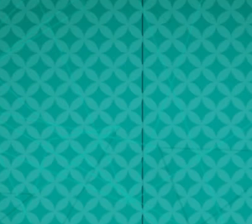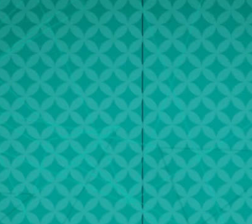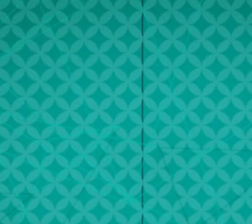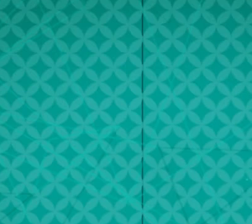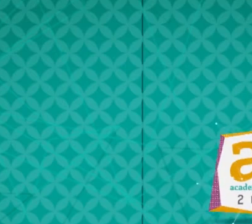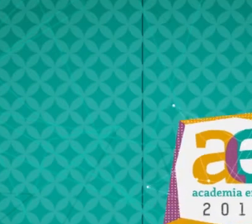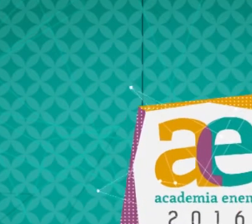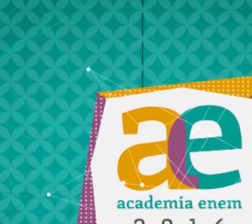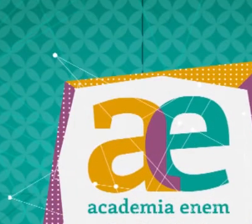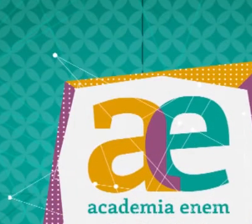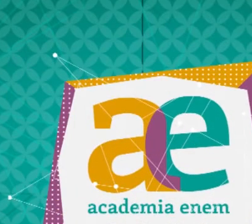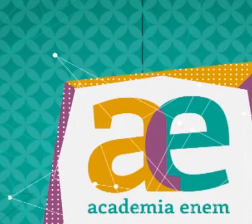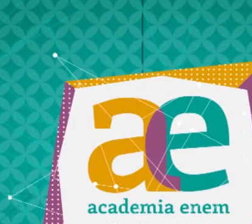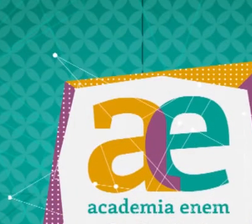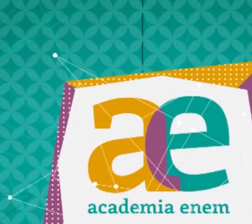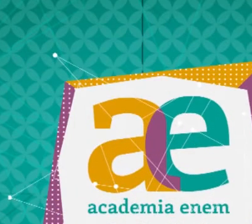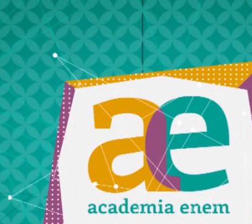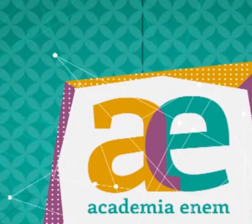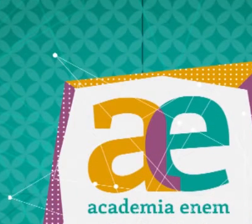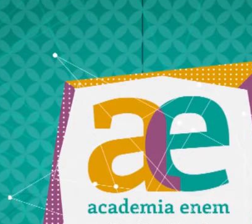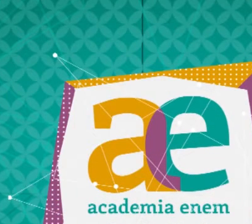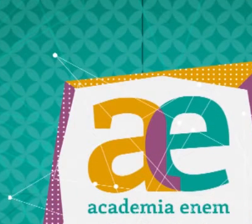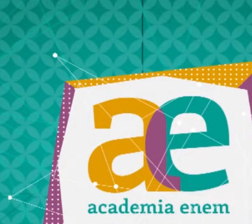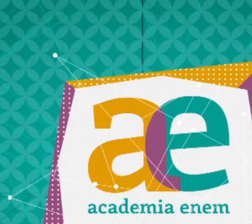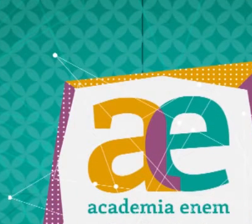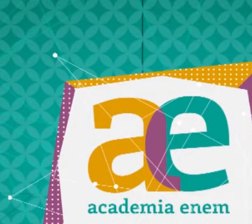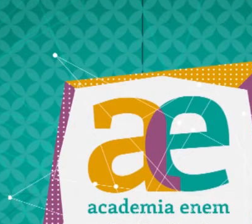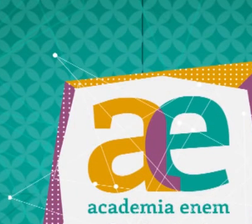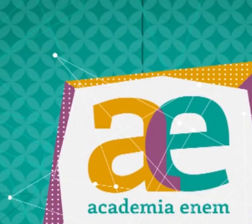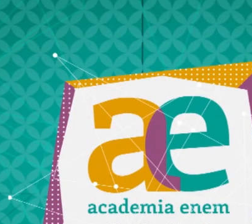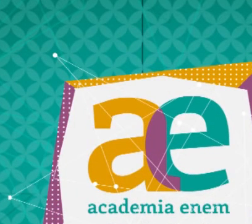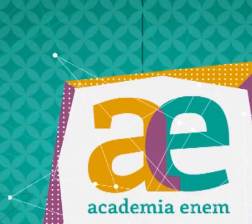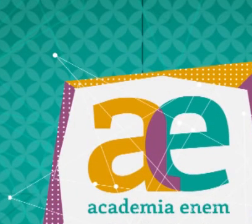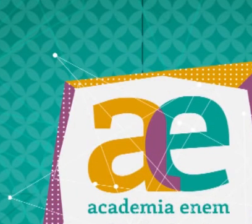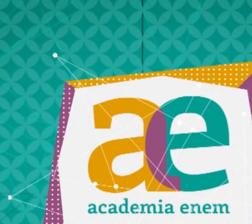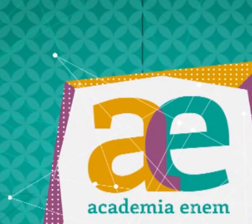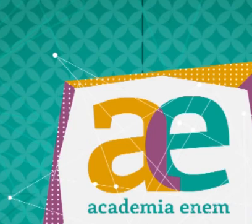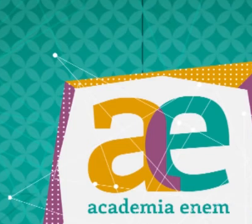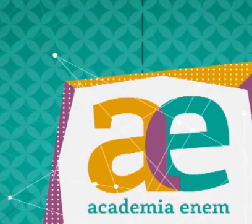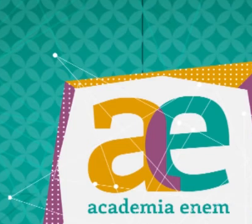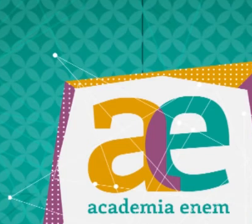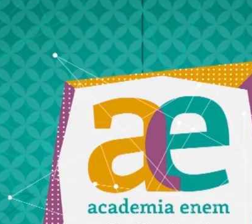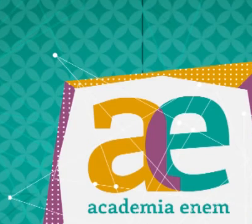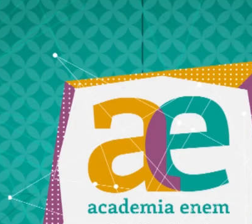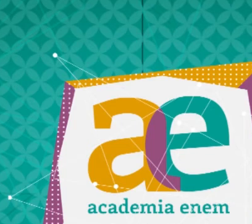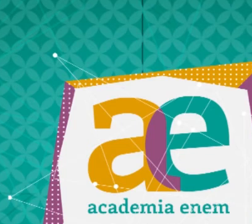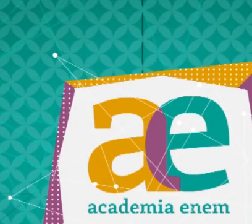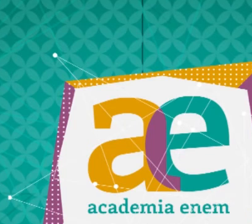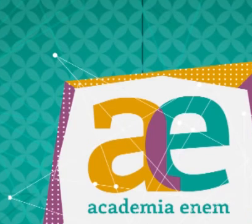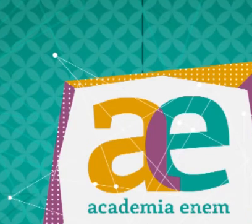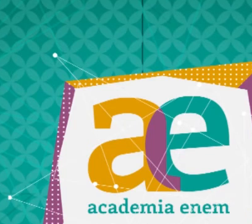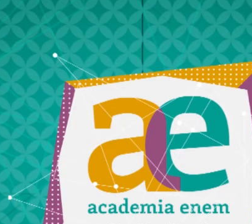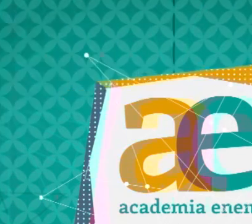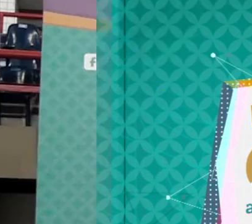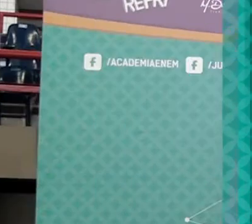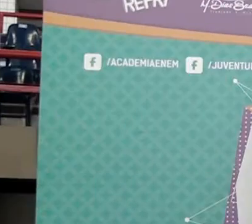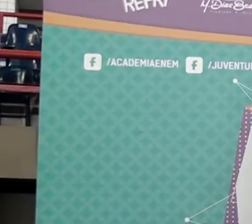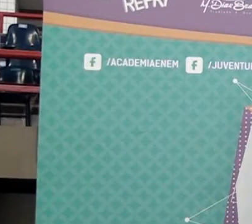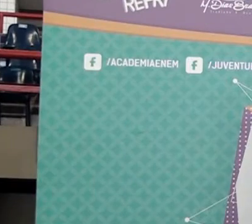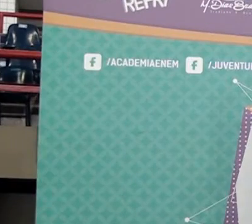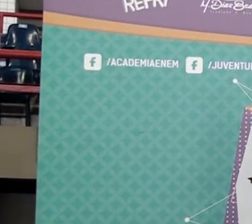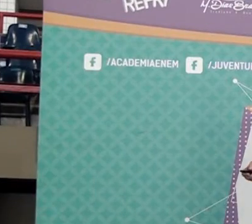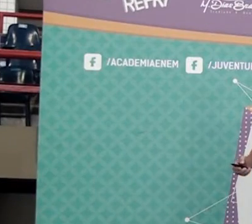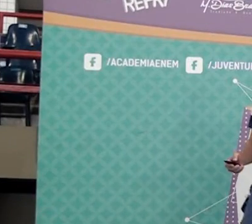E aí galera,